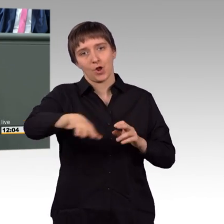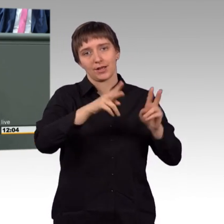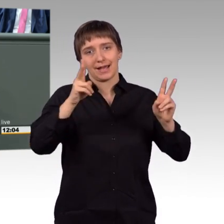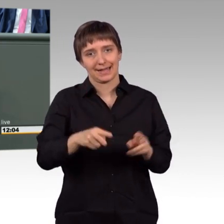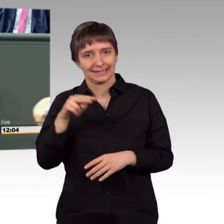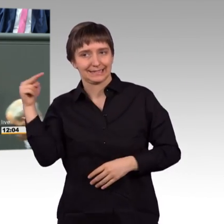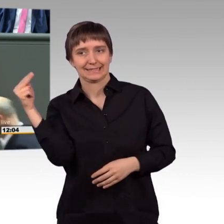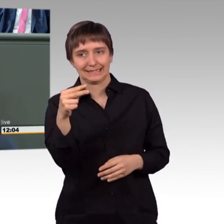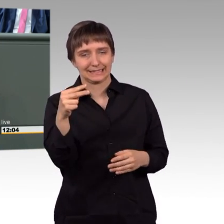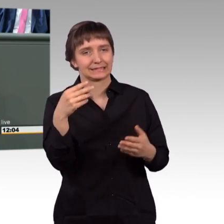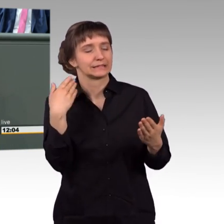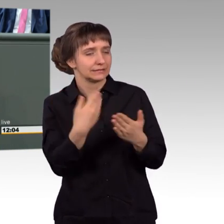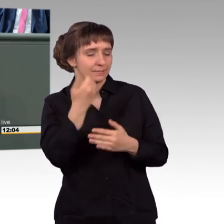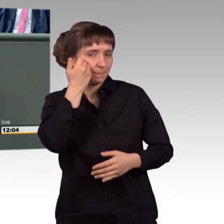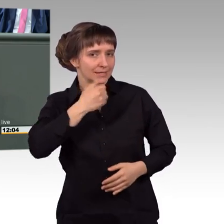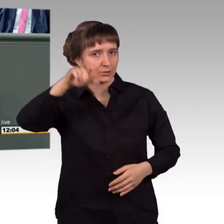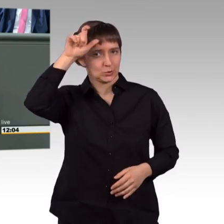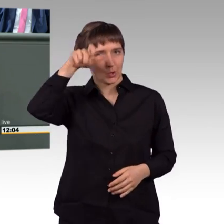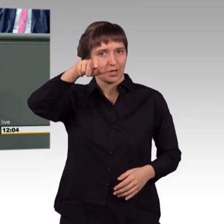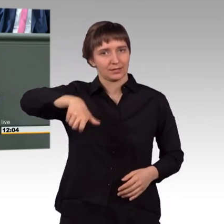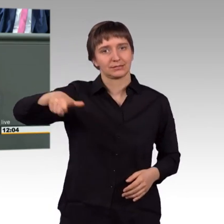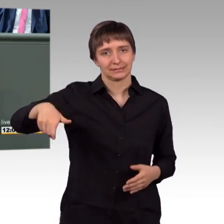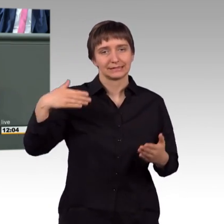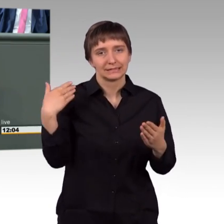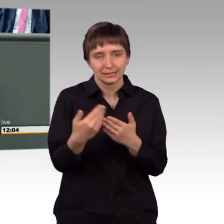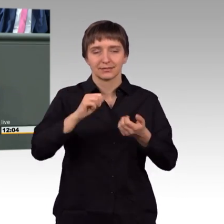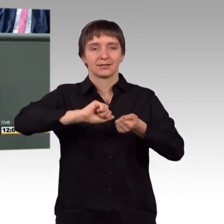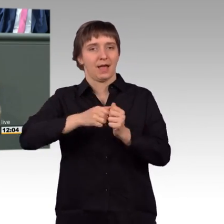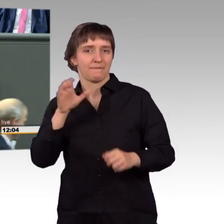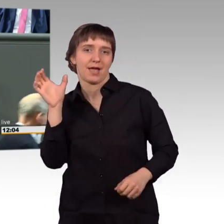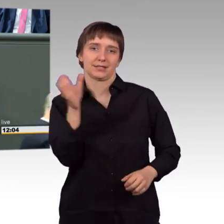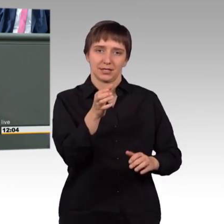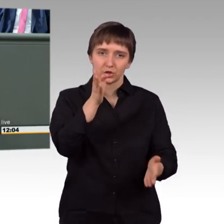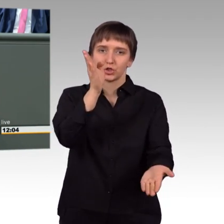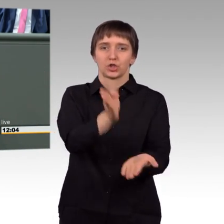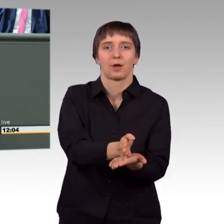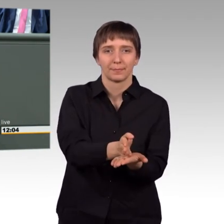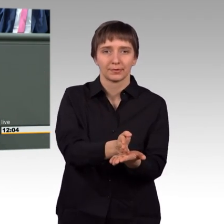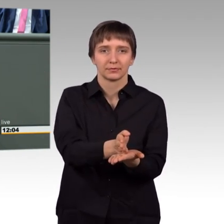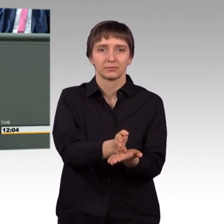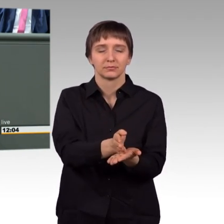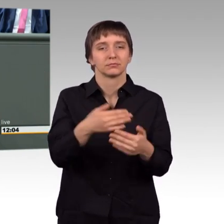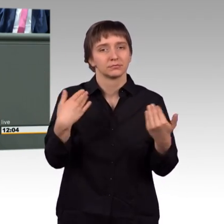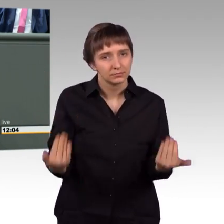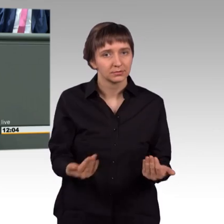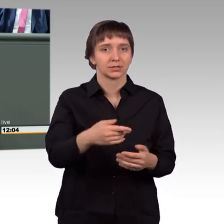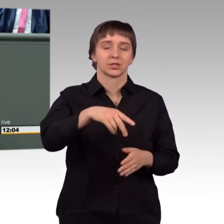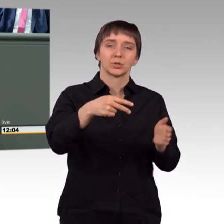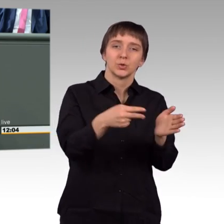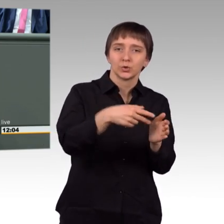um doch diesen Kampfeinsatz einzustellen und sich auf die Kontrolle der türkisch-syrischen Grenze zu konzentrieren. Ich glaube,